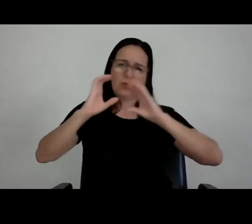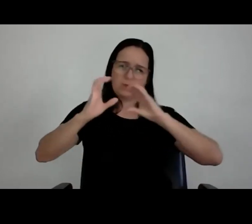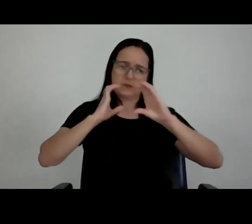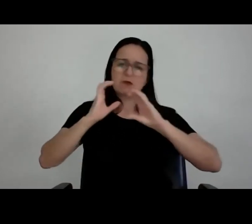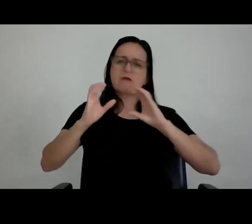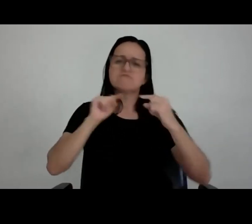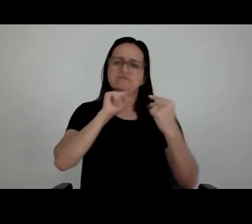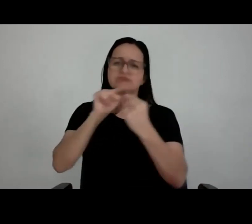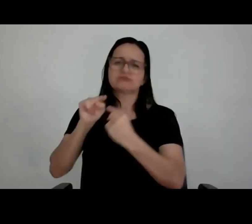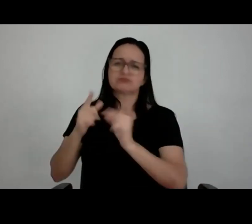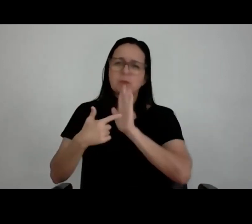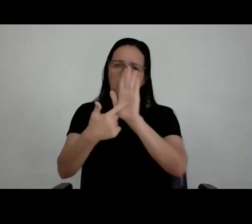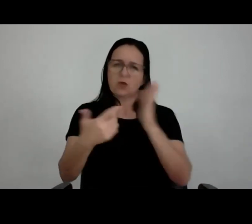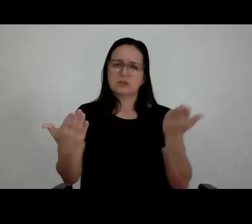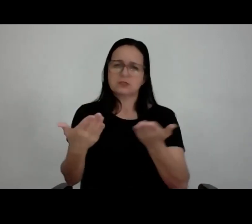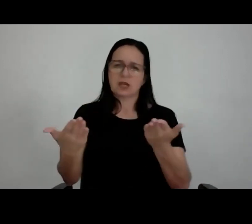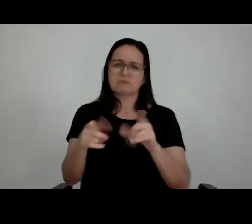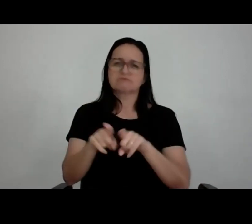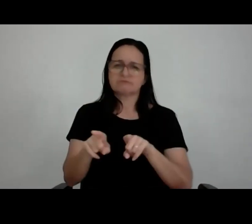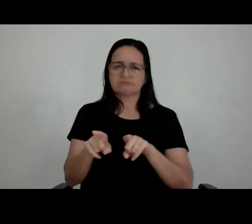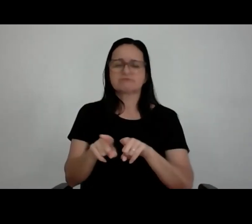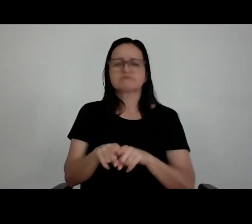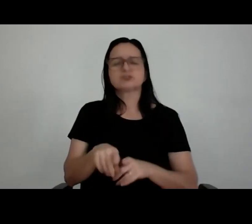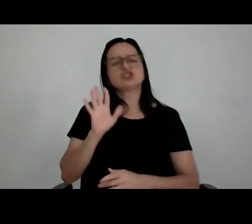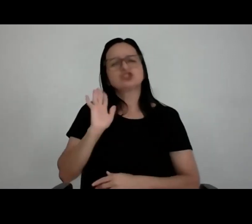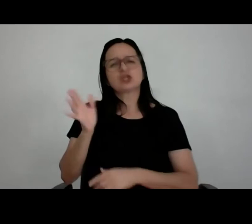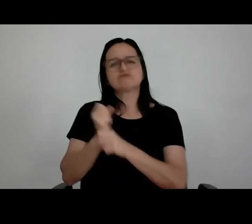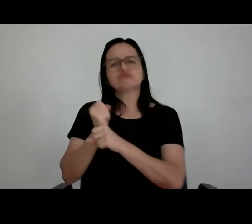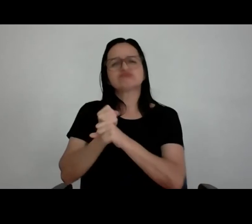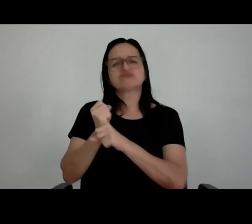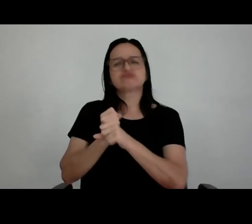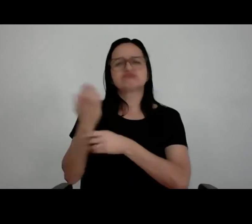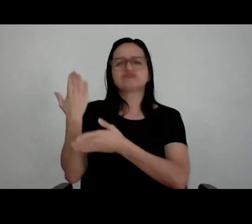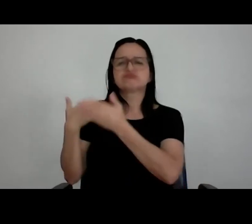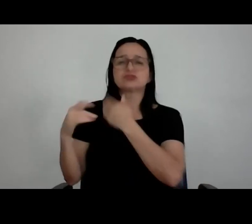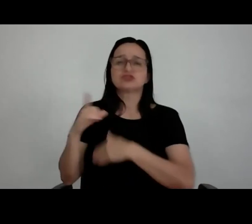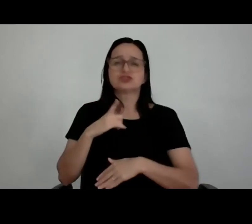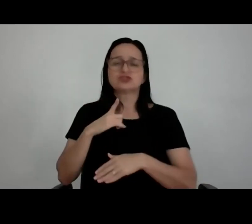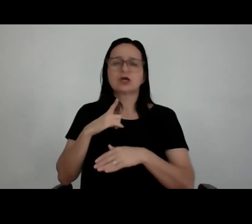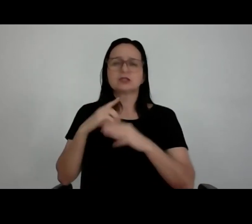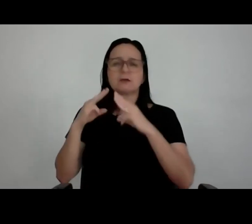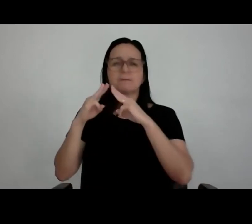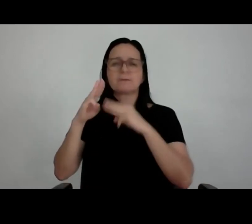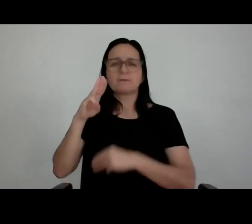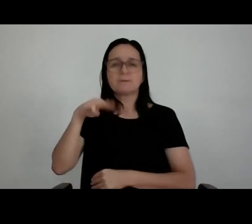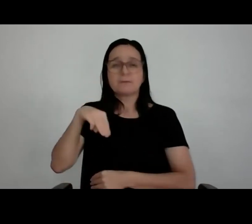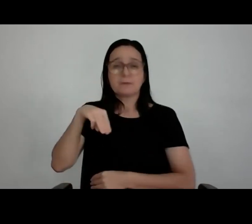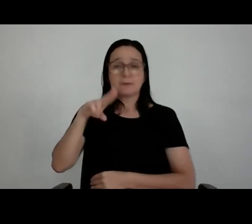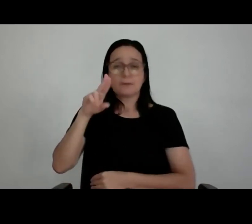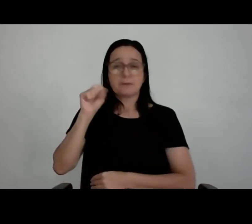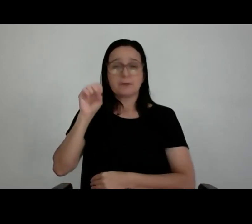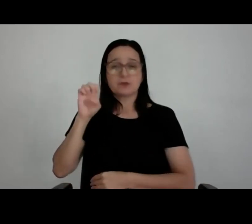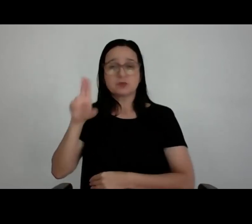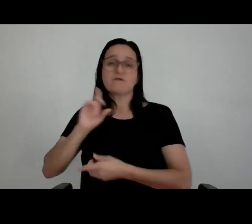queria colocar para vocês também. Já tem também anos, estamos agora envolvidos no Museu do Flamengo, fizemos o CT1, participamos do CT2,